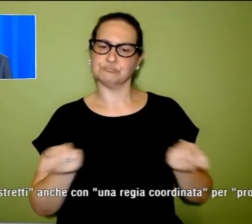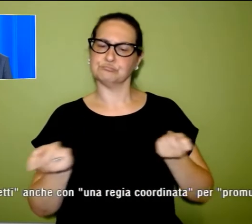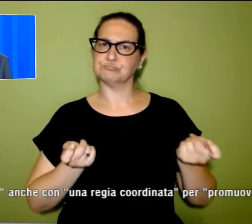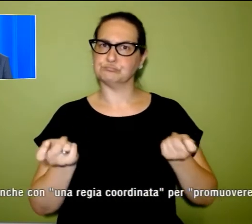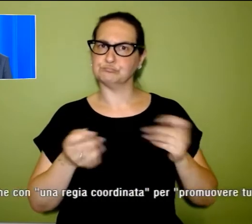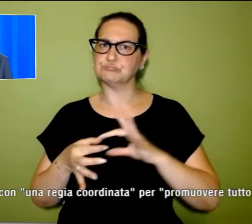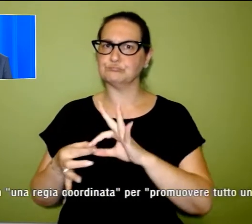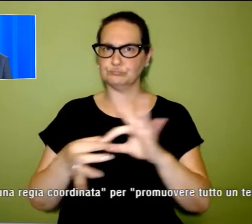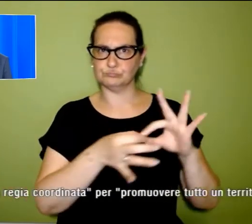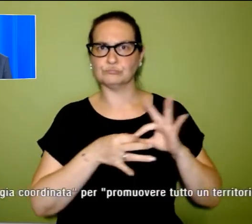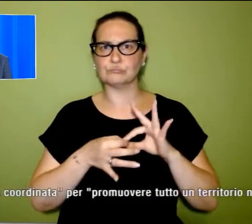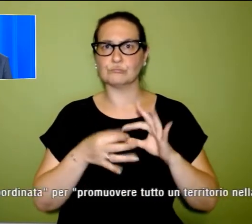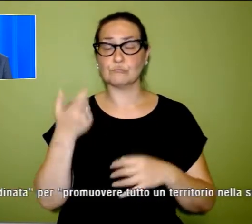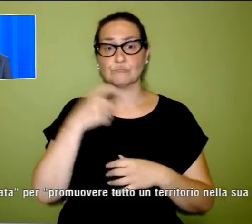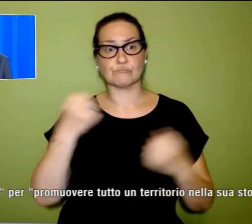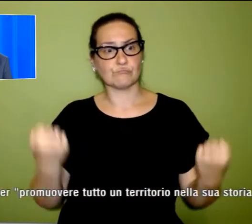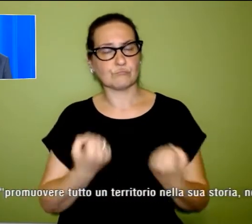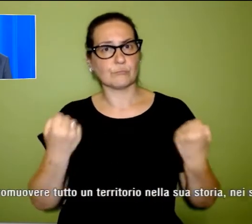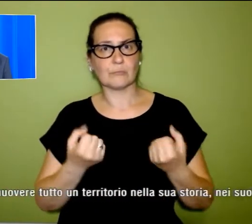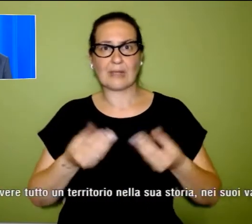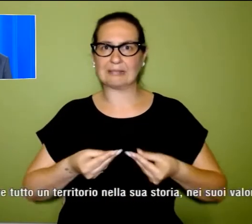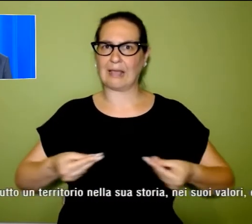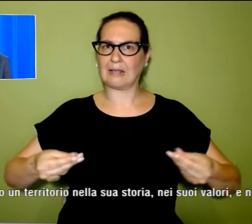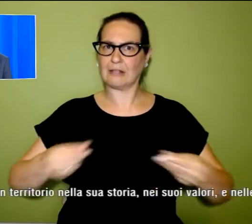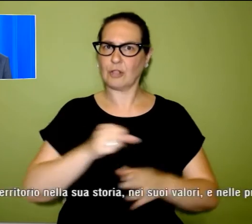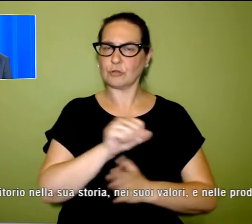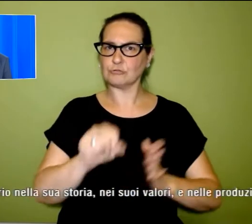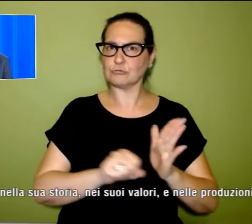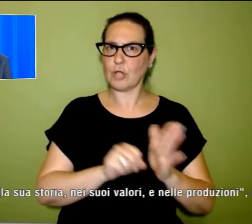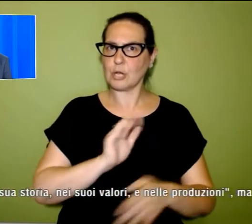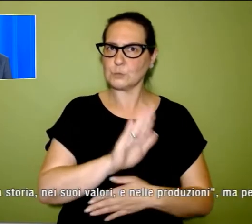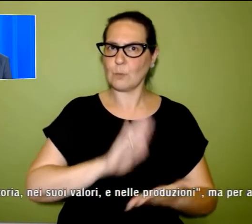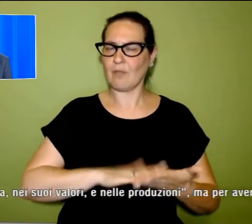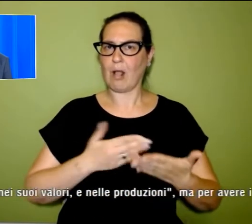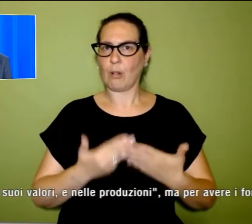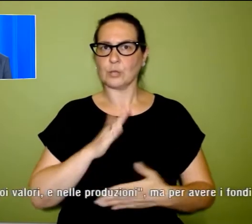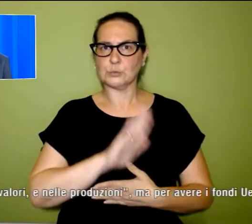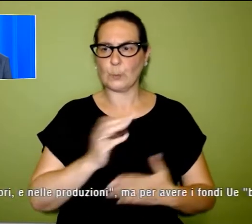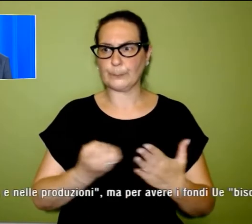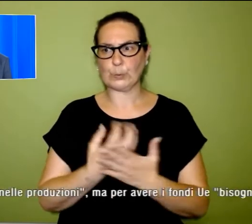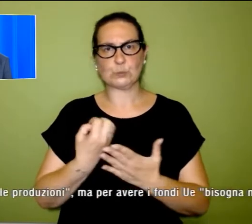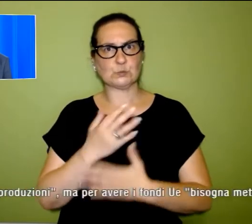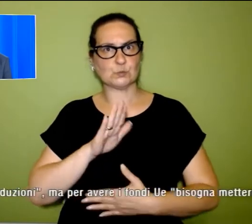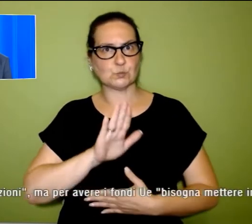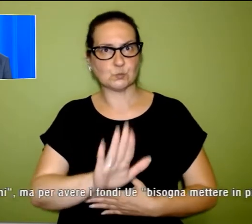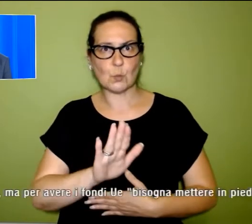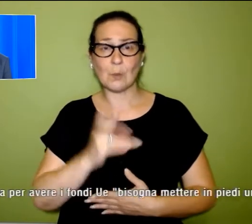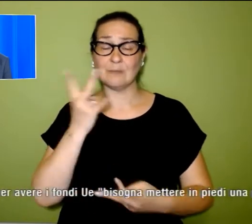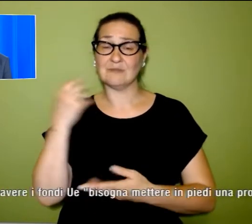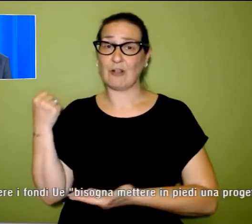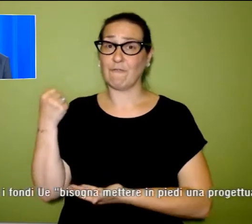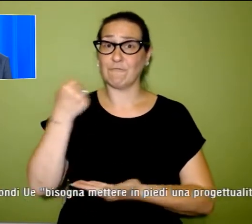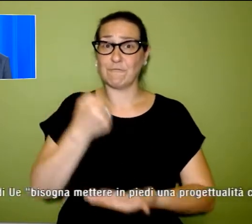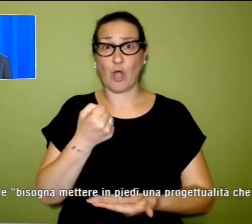promuovere tutto un territorio nella sua storia nei suoi valori e nelle produzioni ma per avere i fondi dell'Unione